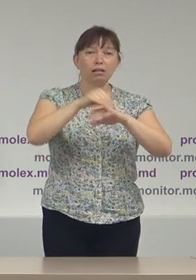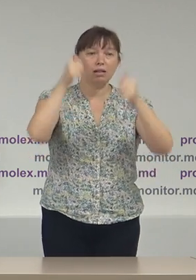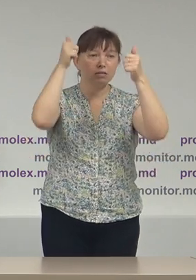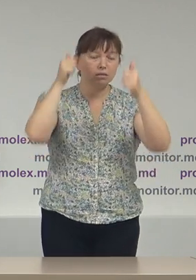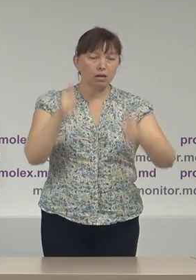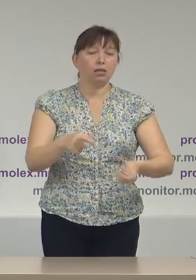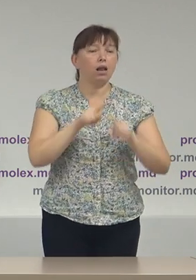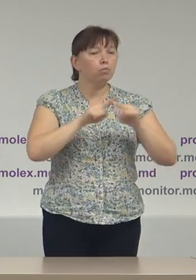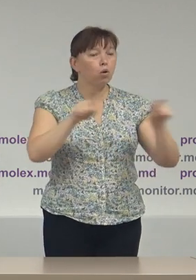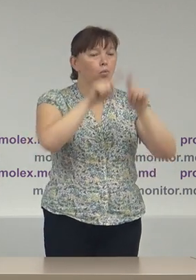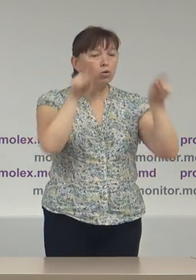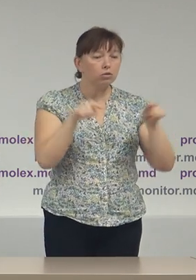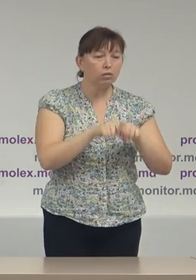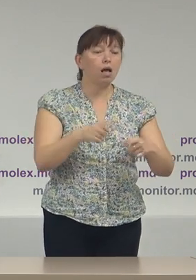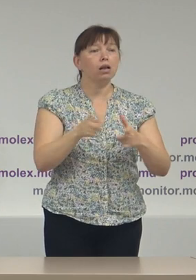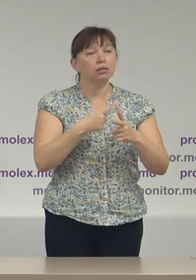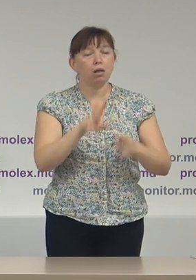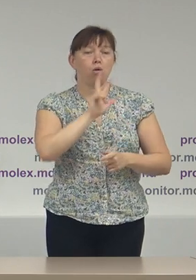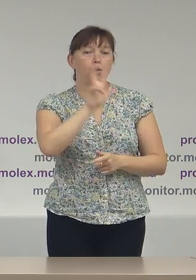promoționale sau online.